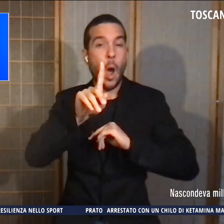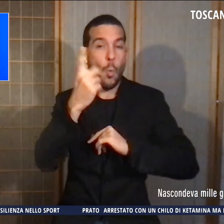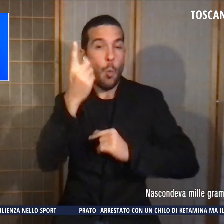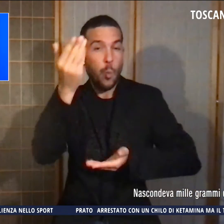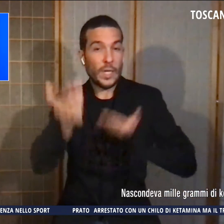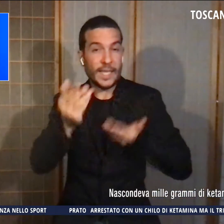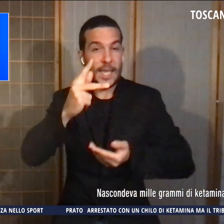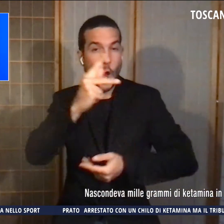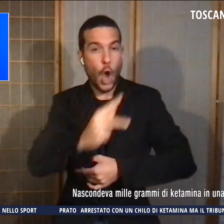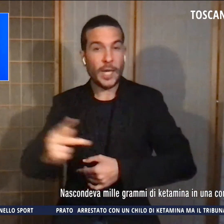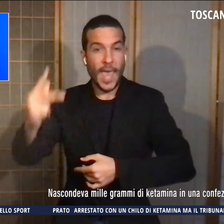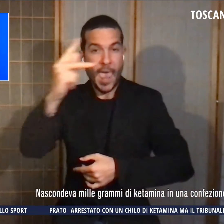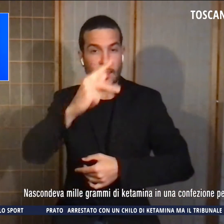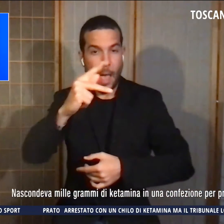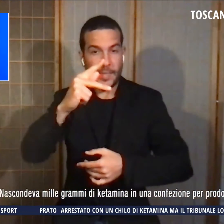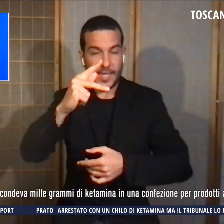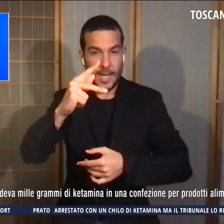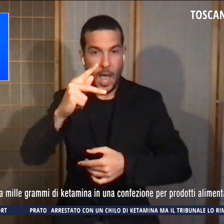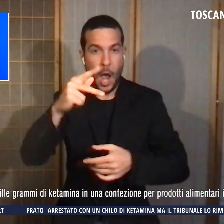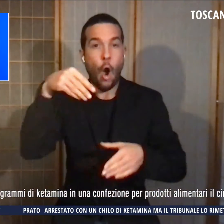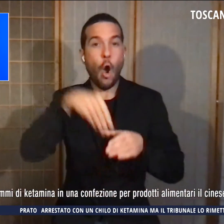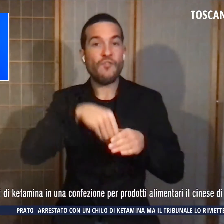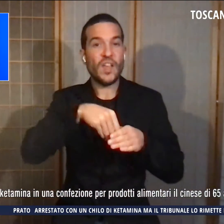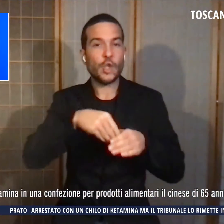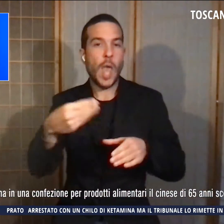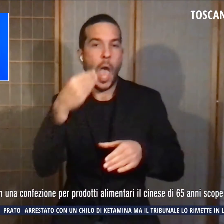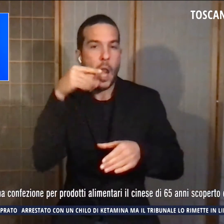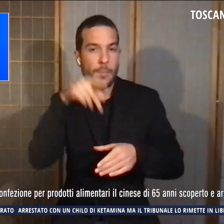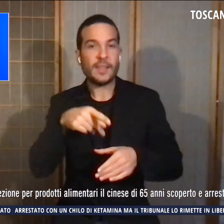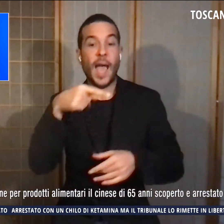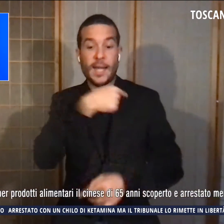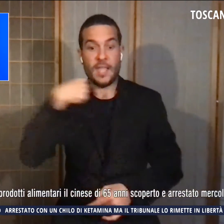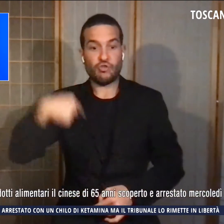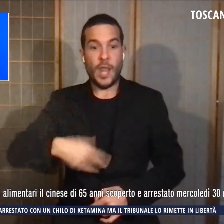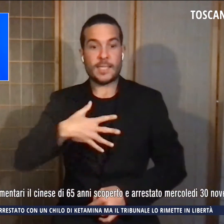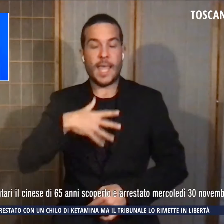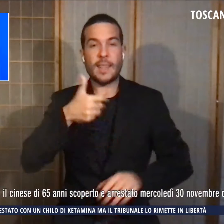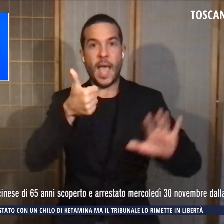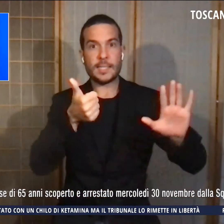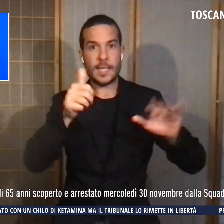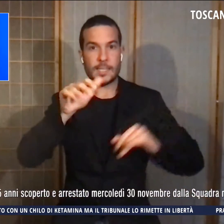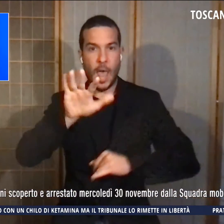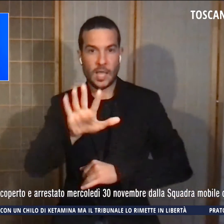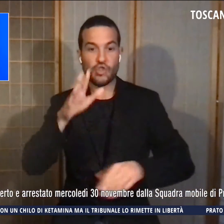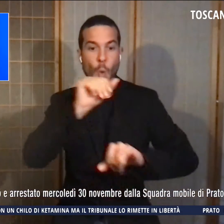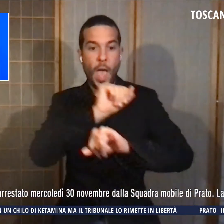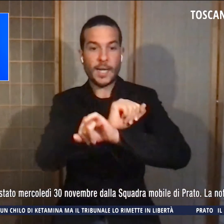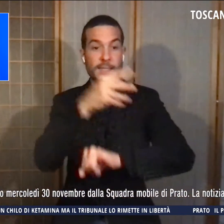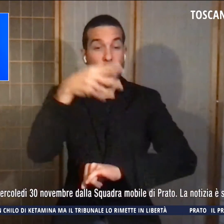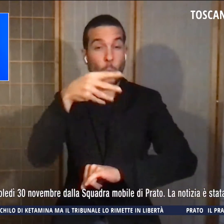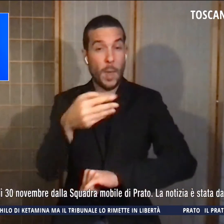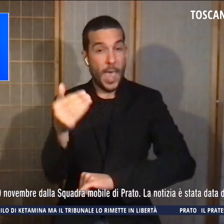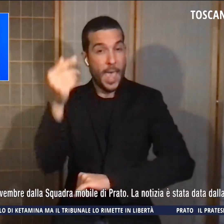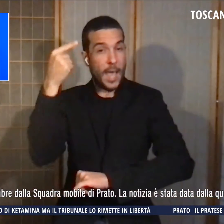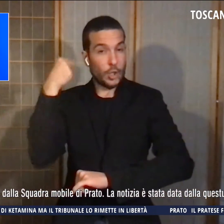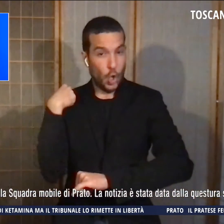prodotti alimentari. cinese di 65 anni scoperto e arrestato mercoledì scorso dalla squadra mobile di Prato.